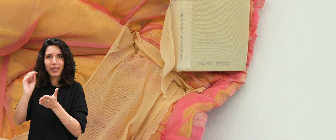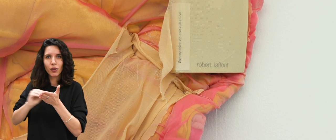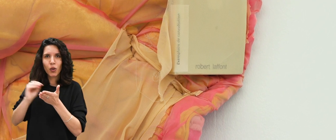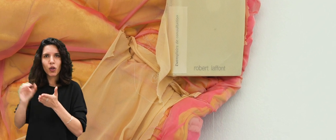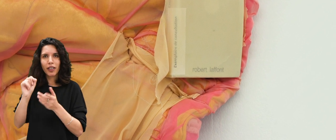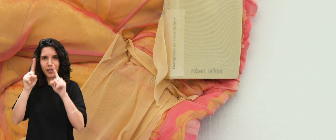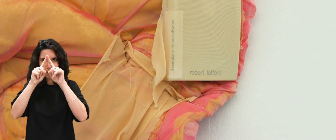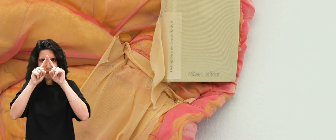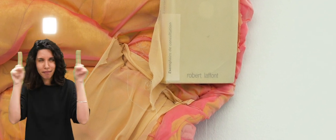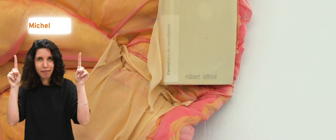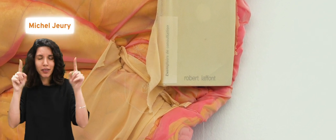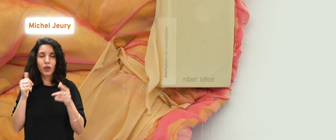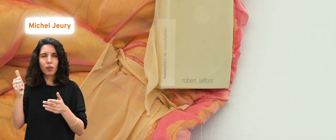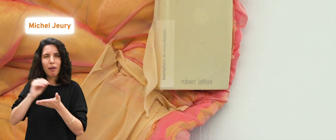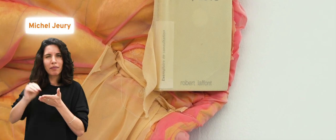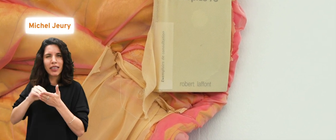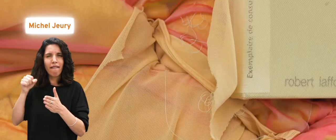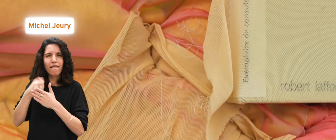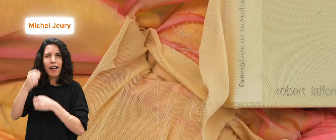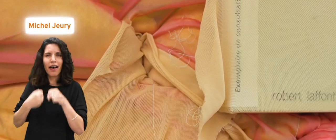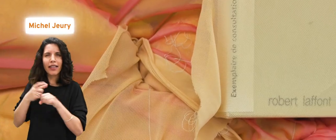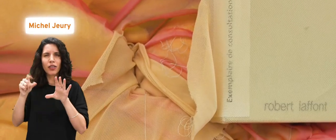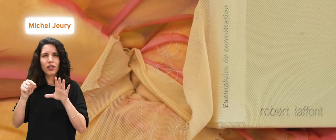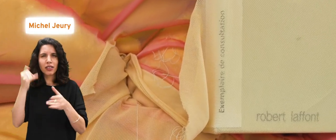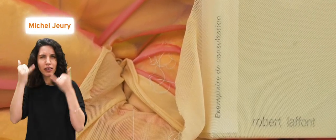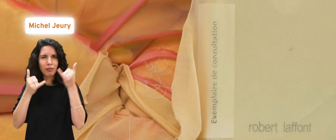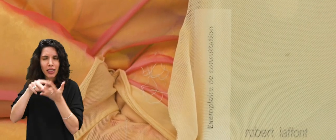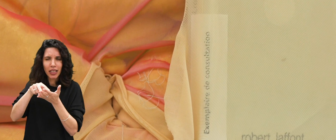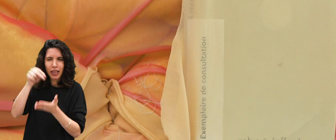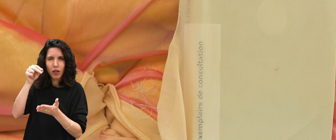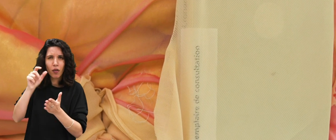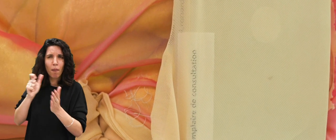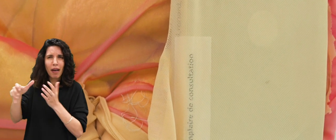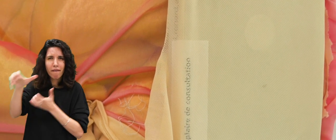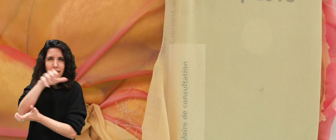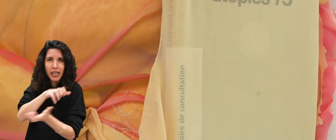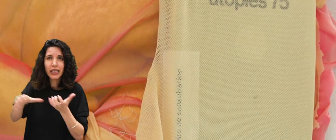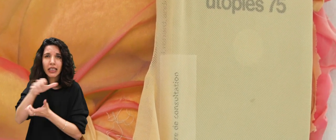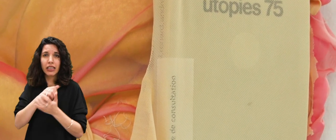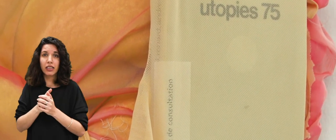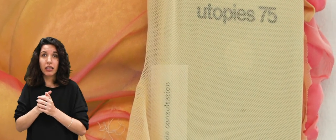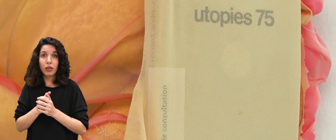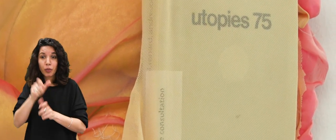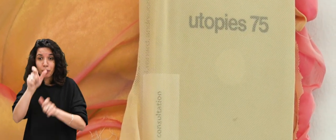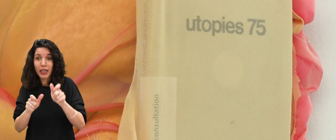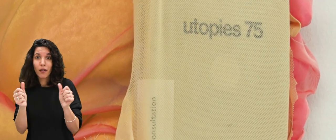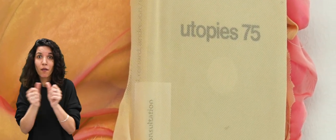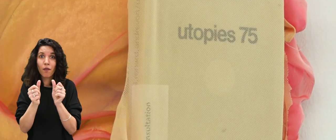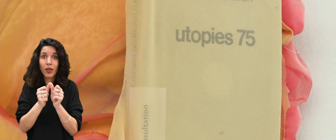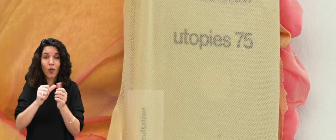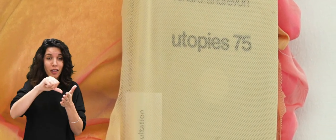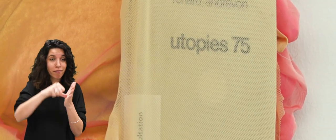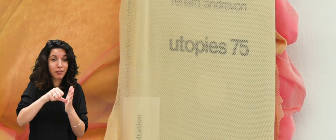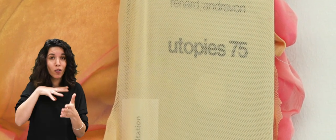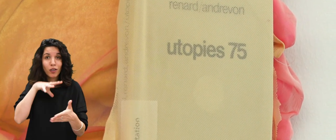écrite par Michel Jury à la fin des années 70, suppose une île de France post-apocalyptique où chaque personne peut